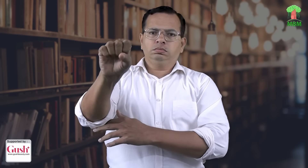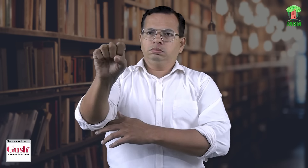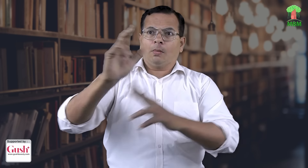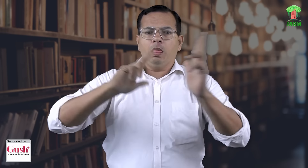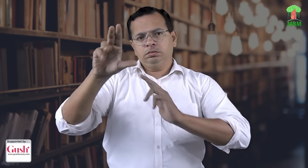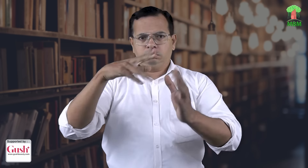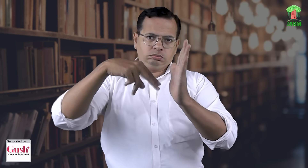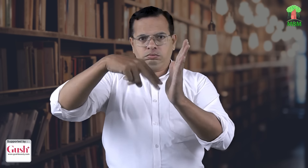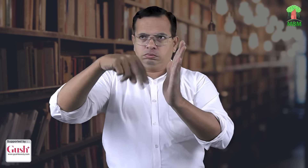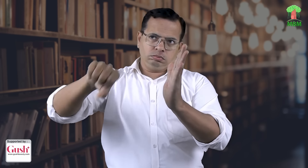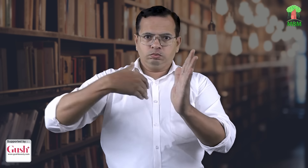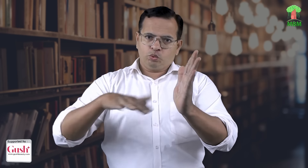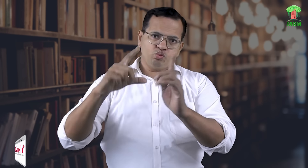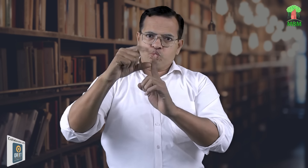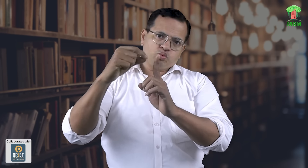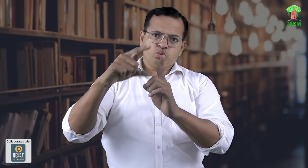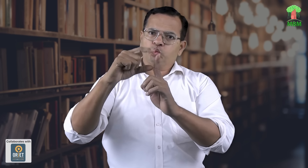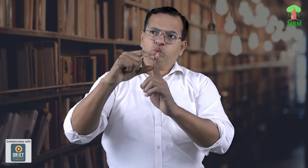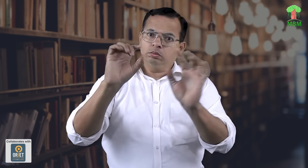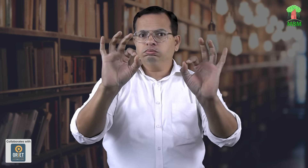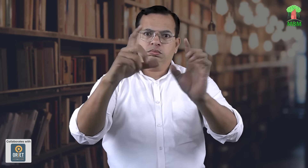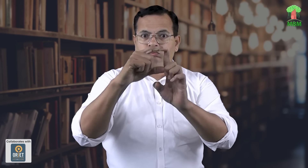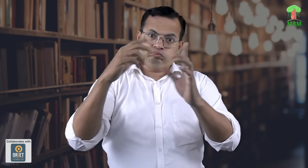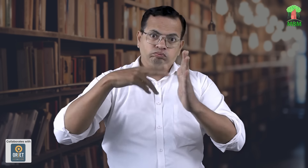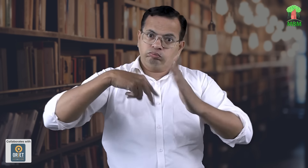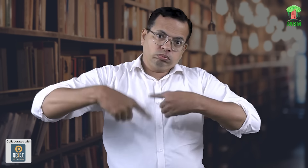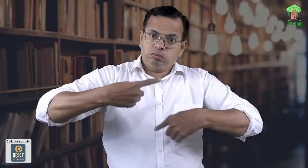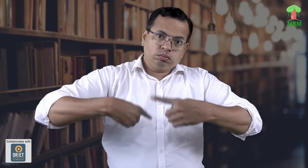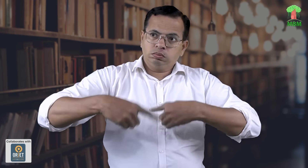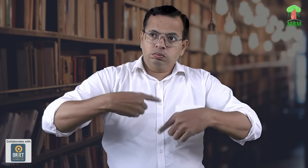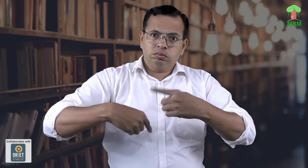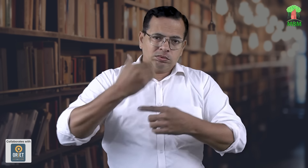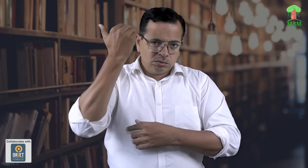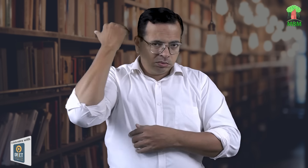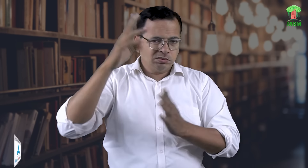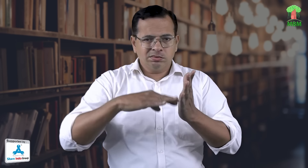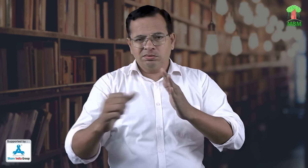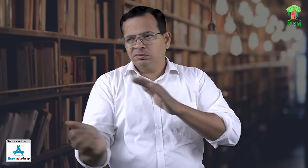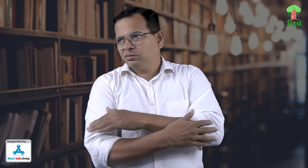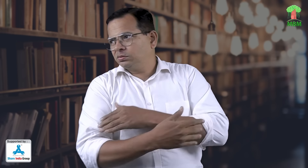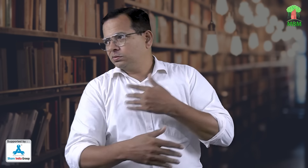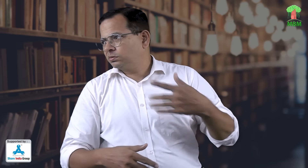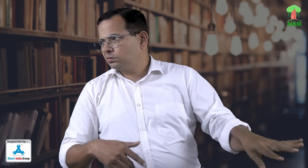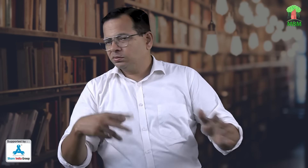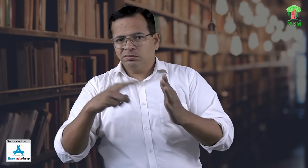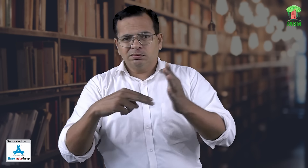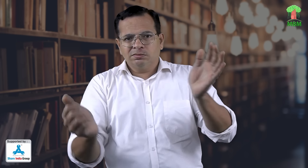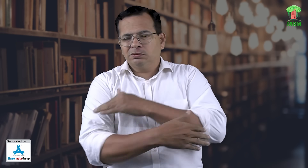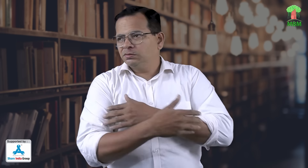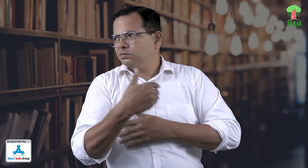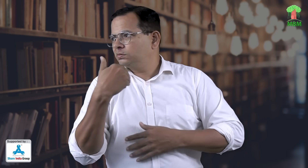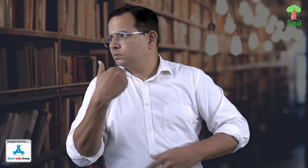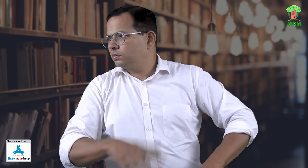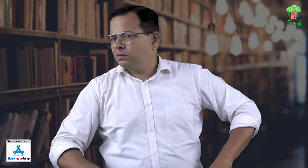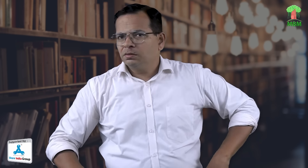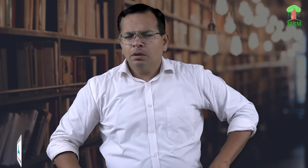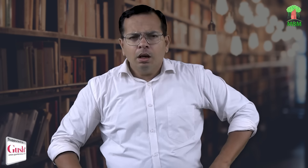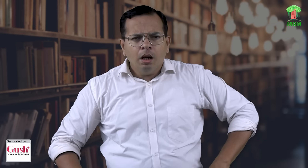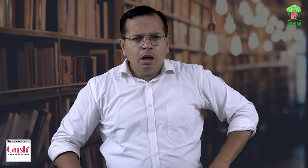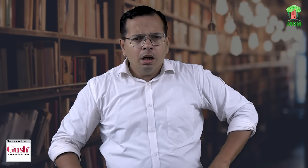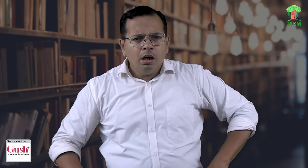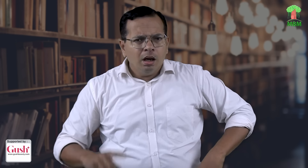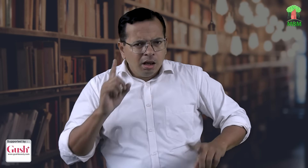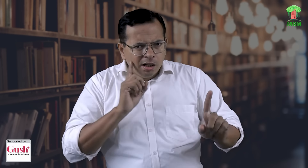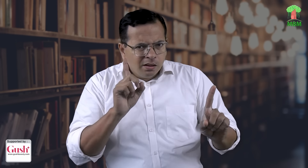तो